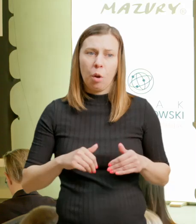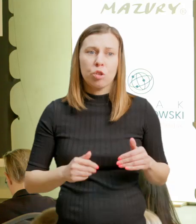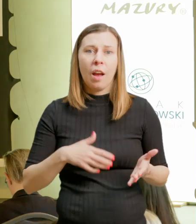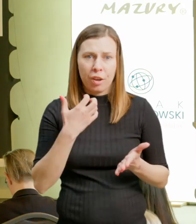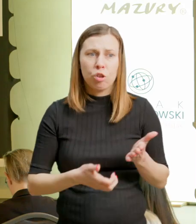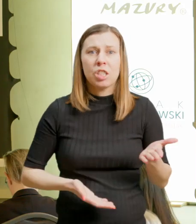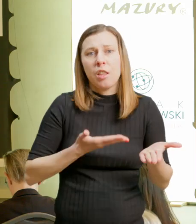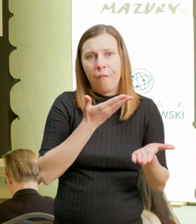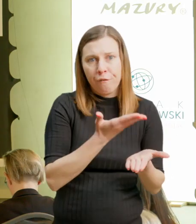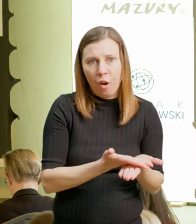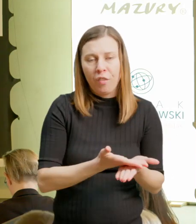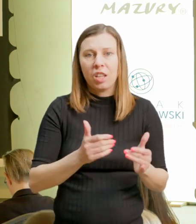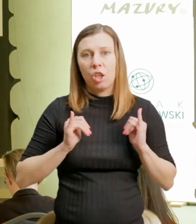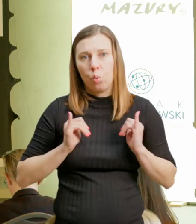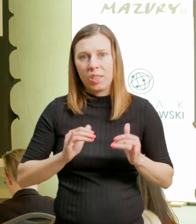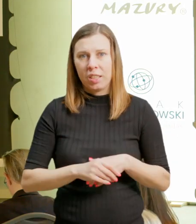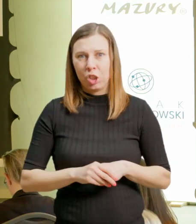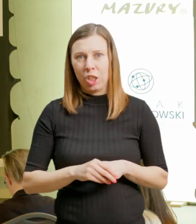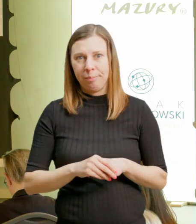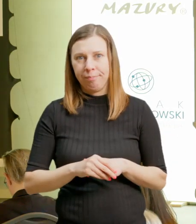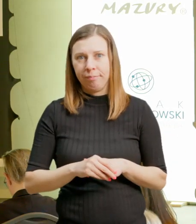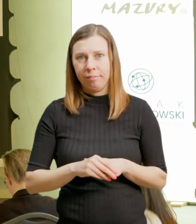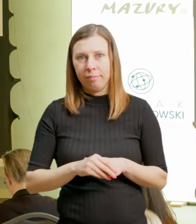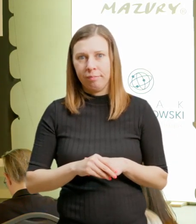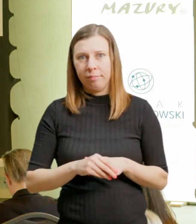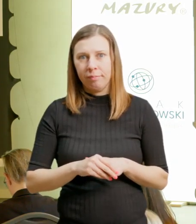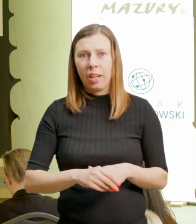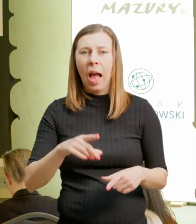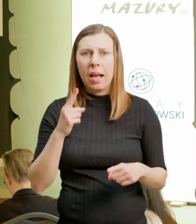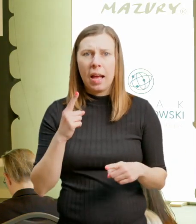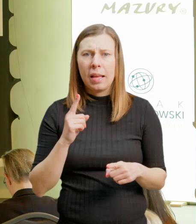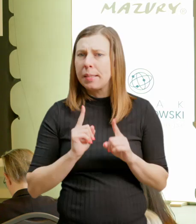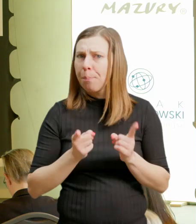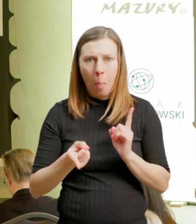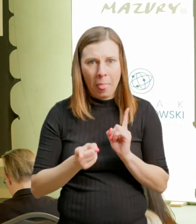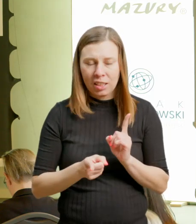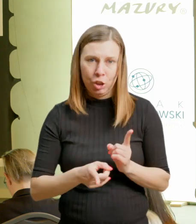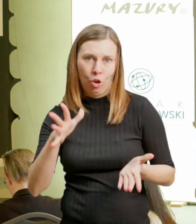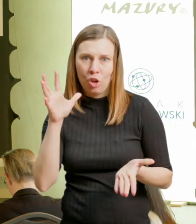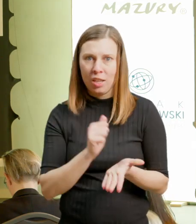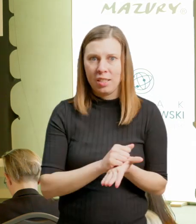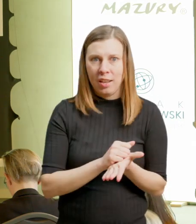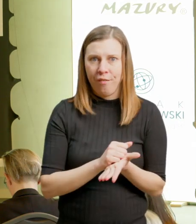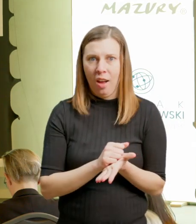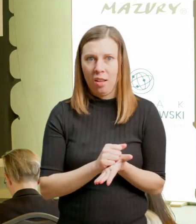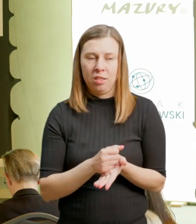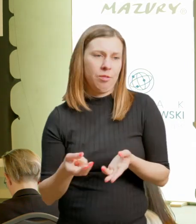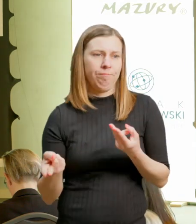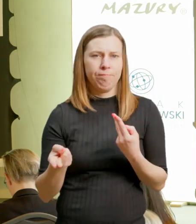Spontaniczność dokonywania rezerwacji wynika z tego, że my tak naprawdę nie jesteśmy czasami w stanie